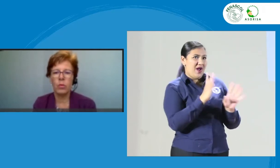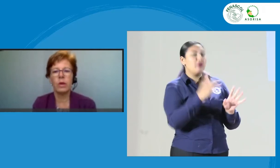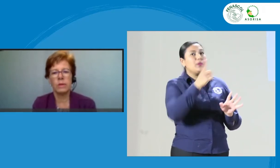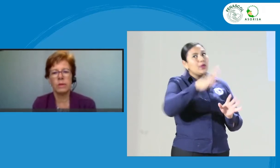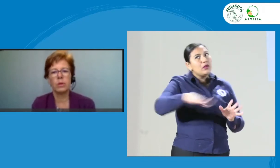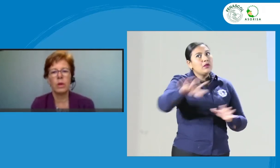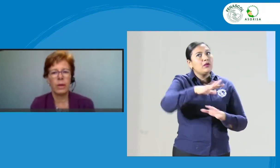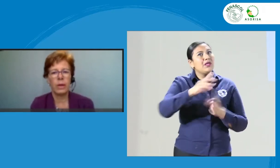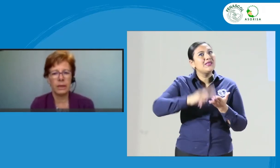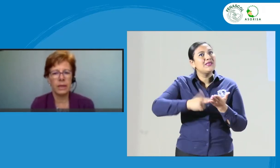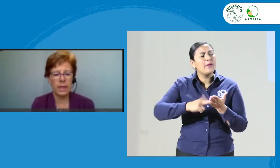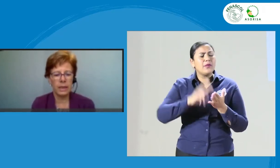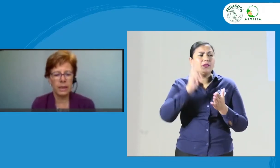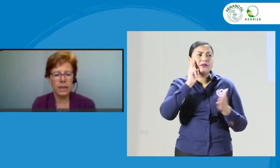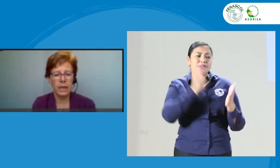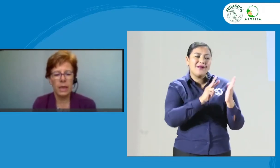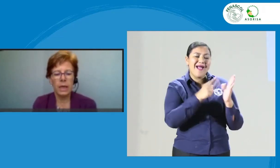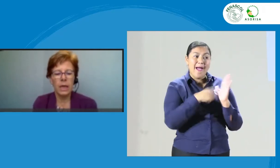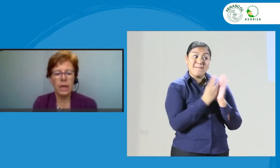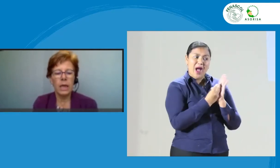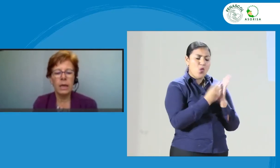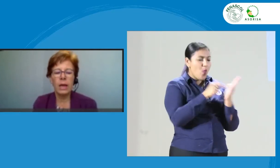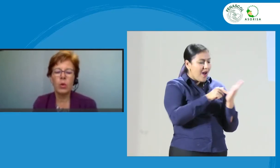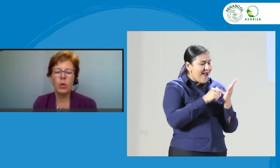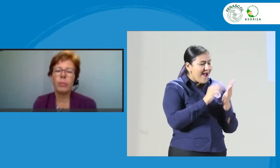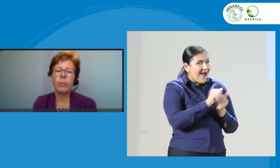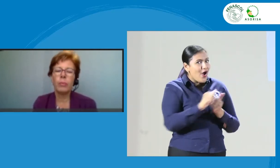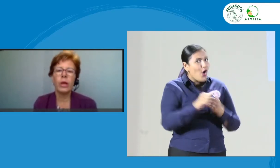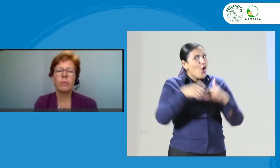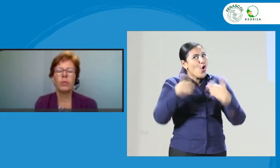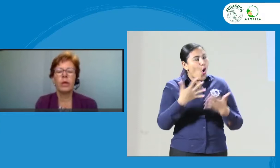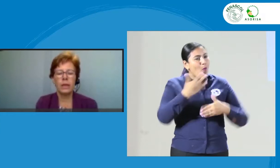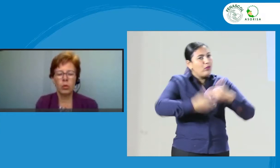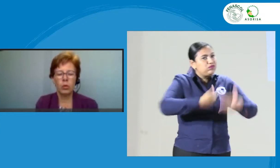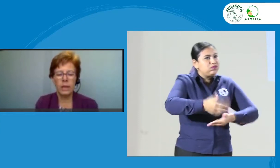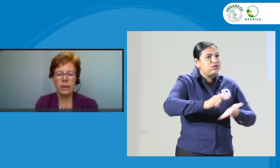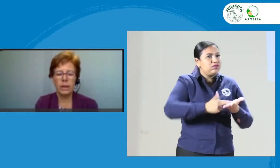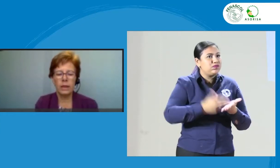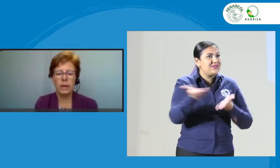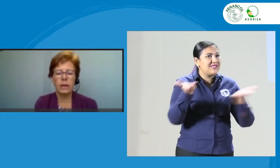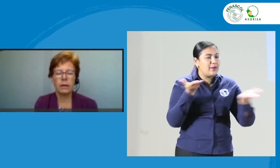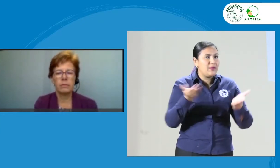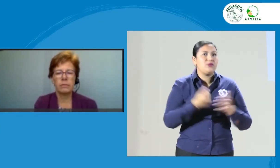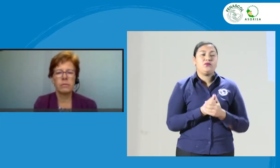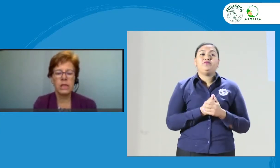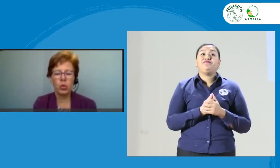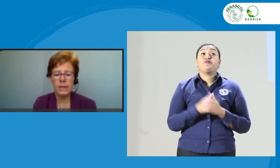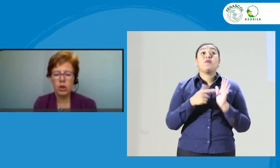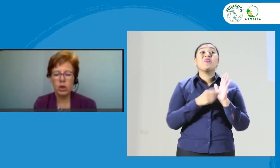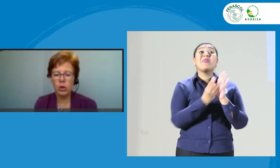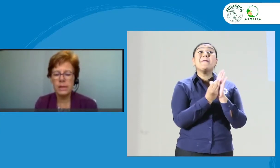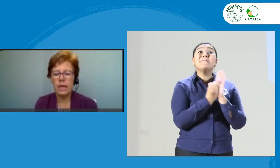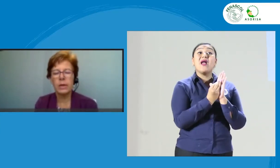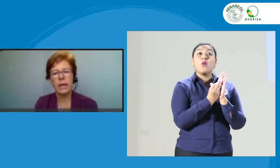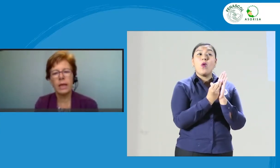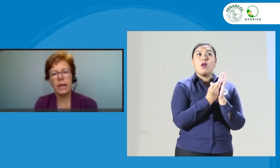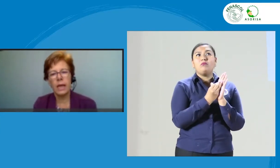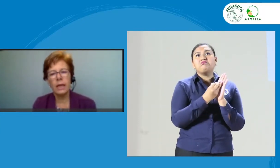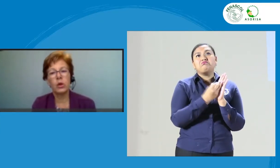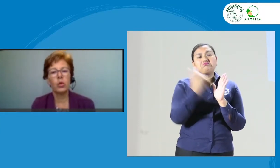debe ser una práctica ética. El manual, por ejemplo, puede incluir situaciones de la vida real en que un